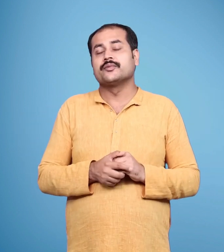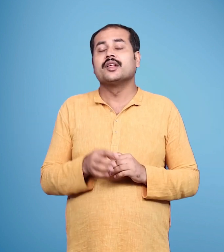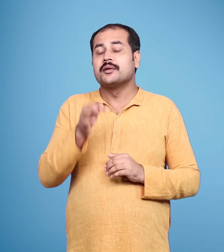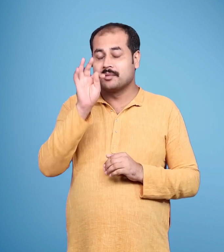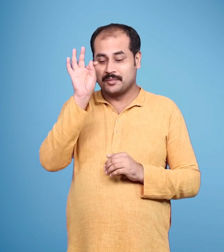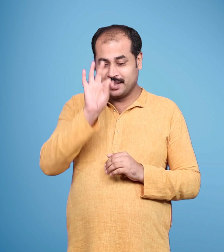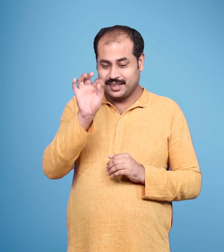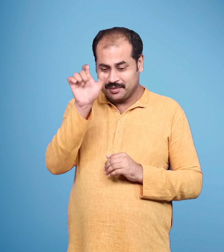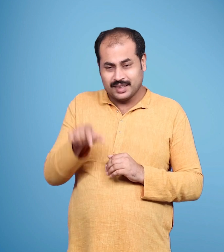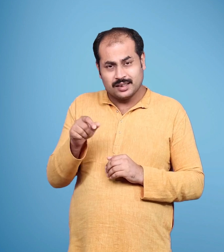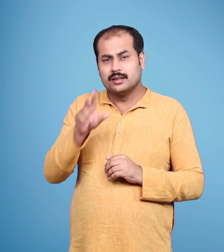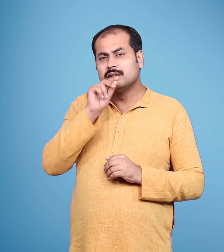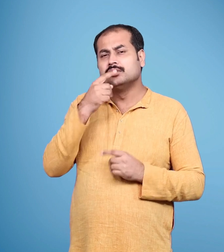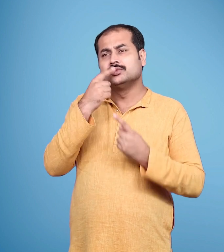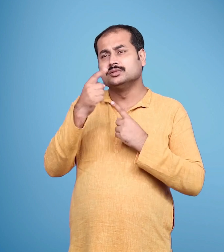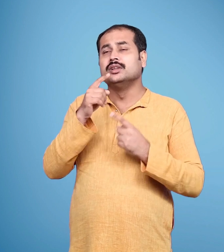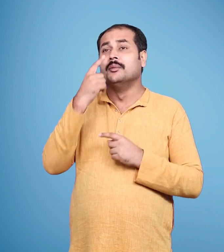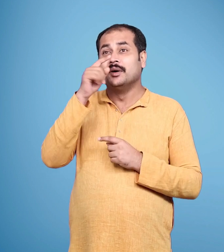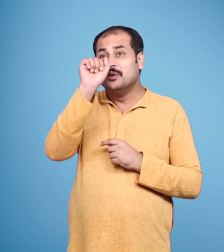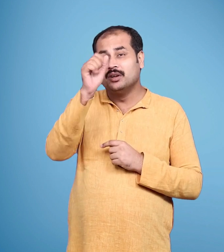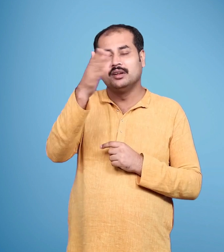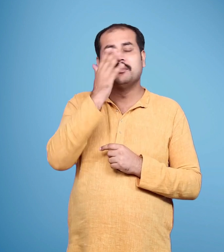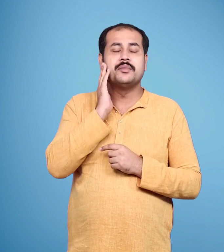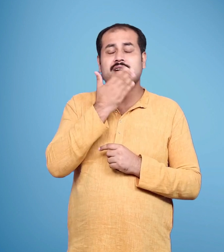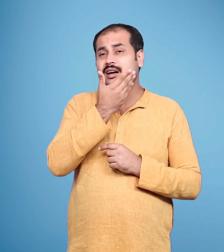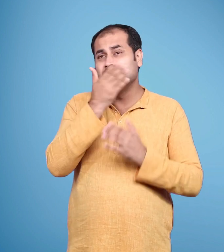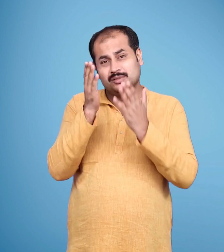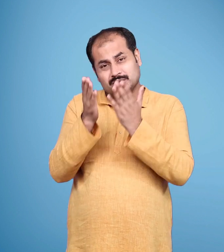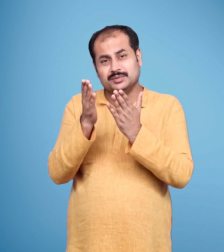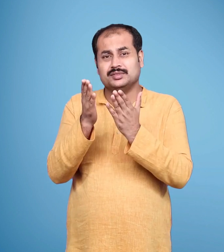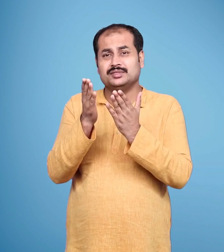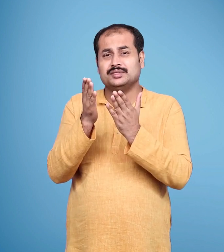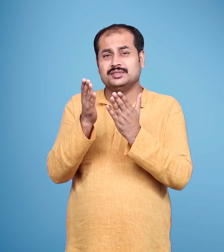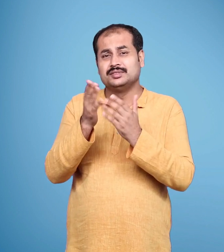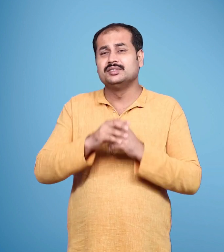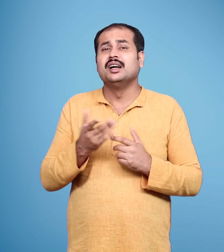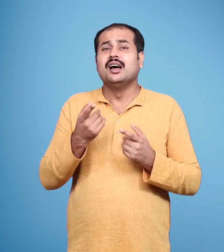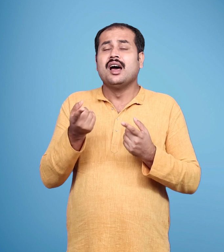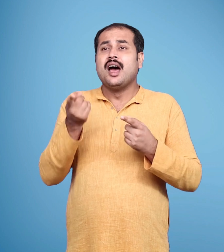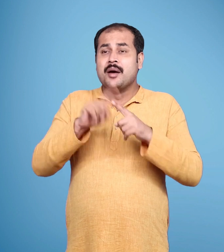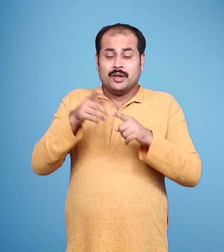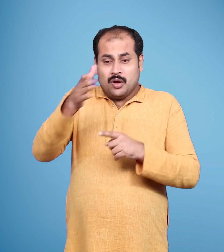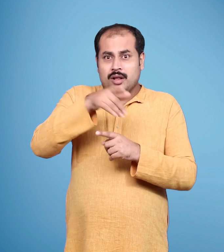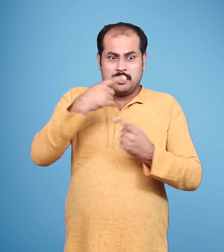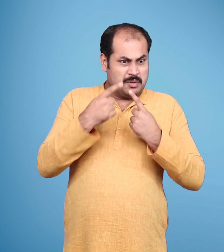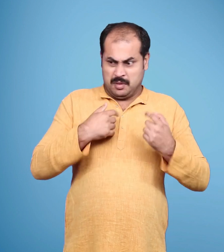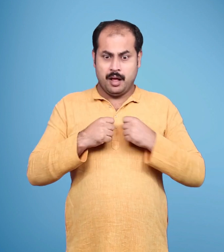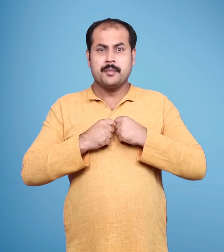भरत बोलते रहे तुमने पाप किया है माते इतना साहस कहां से आया